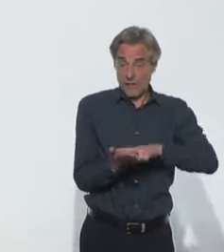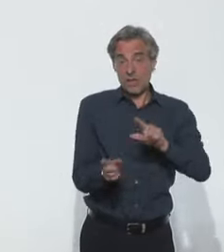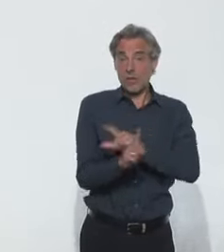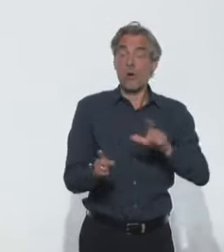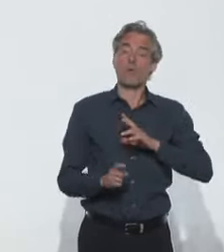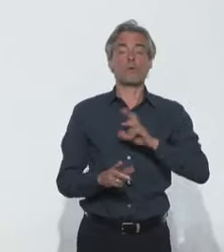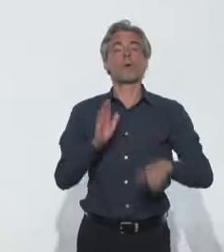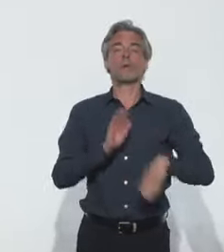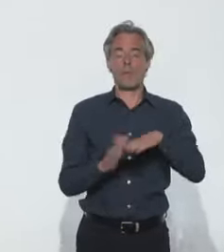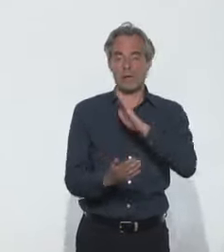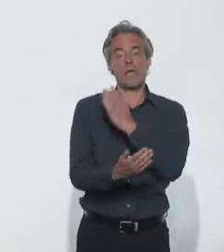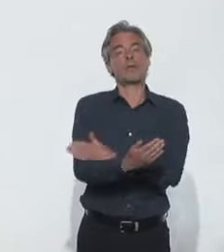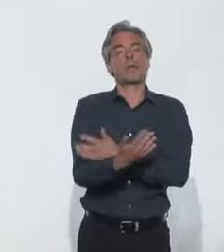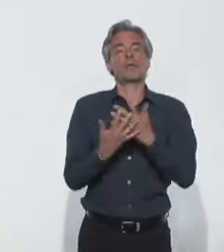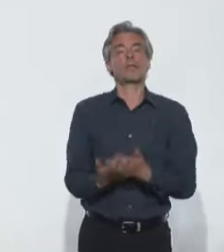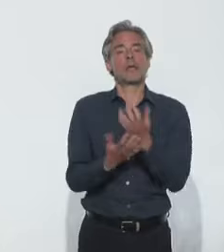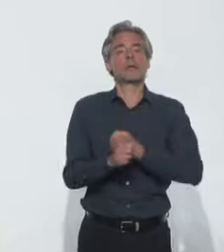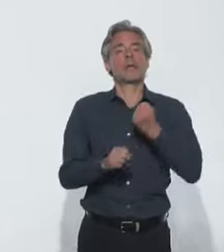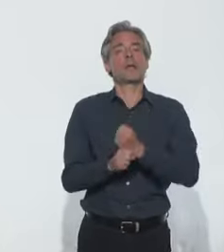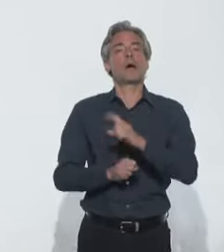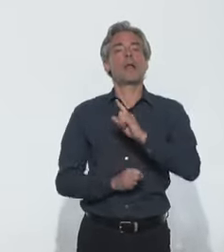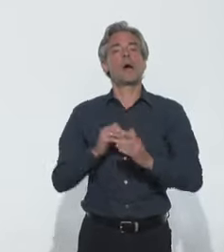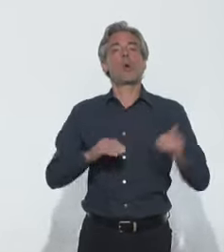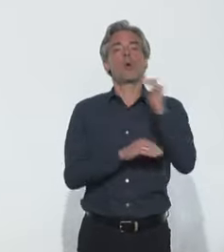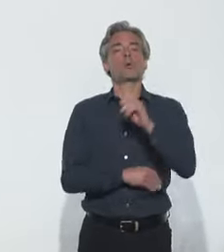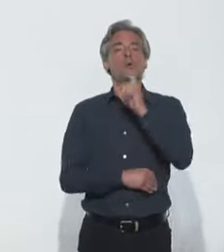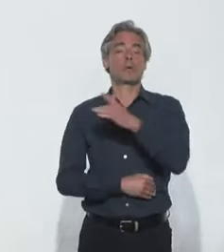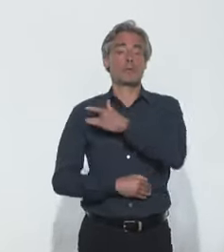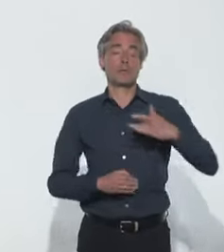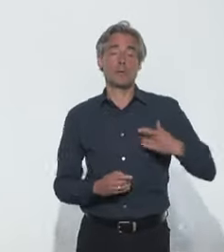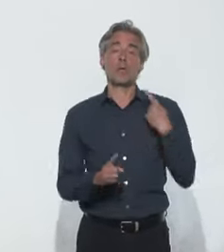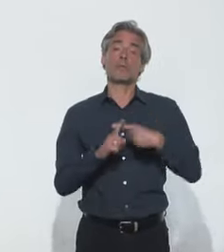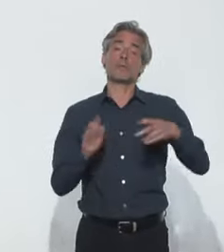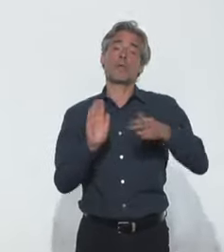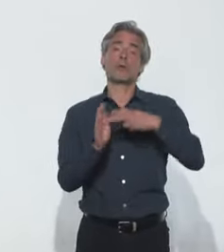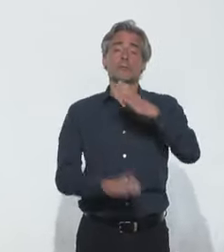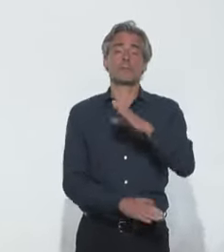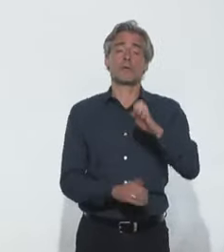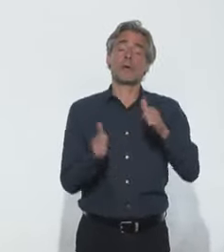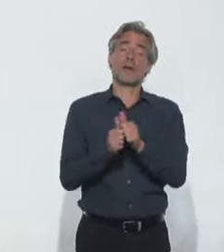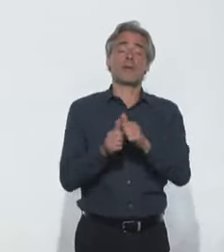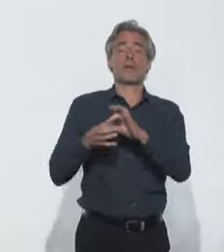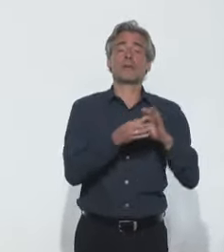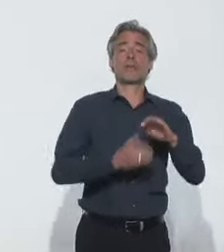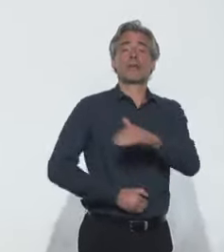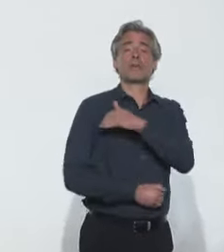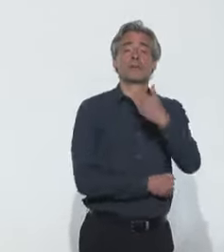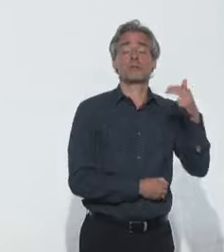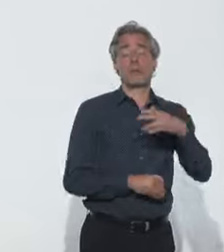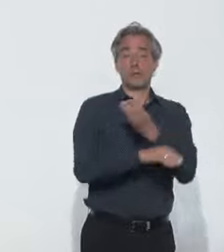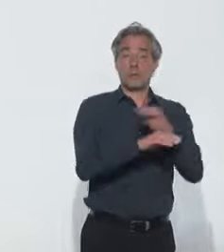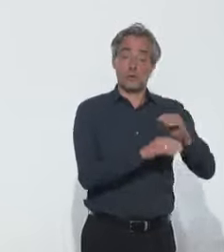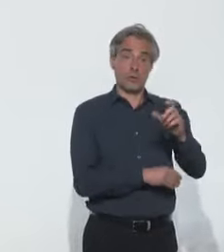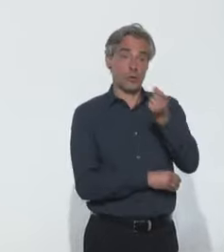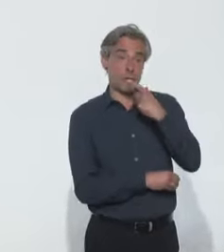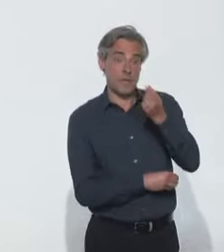D'abord, il y a un cahier des charges de la Haute Autorité de Santé. Ensuite, il y a des validations de la norme CE par l'Agence nationale de sécurité du médicament. Et ensuite,